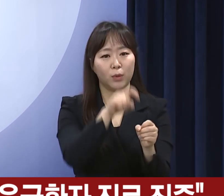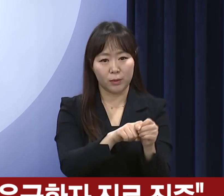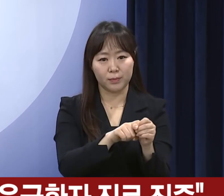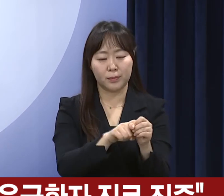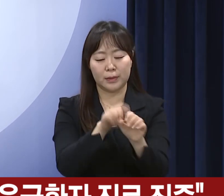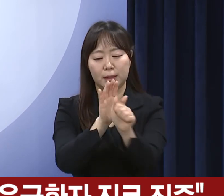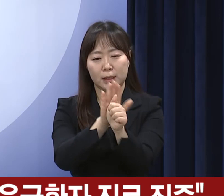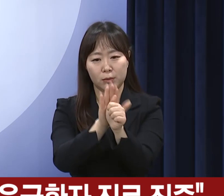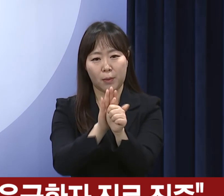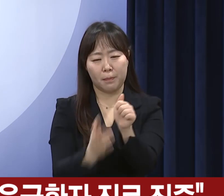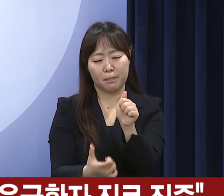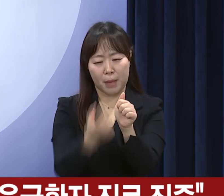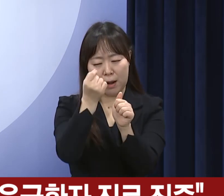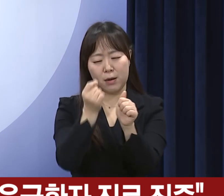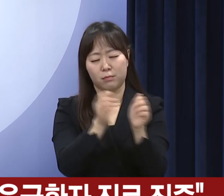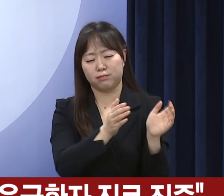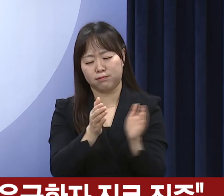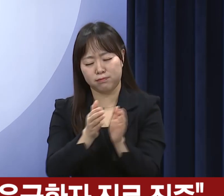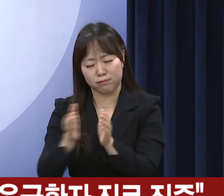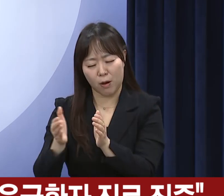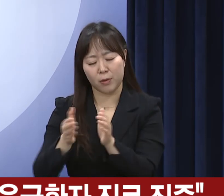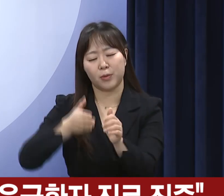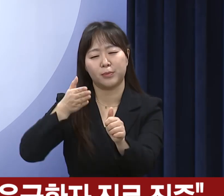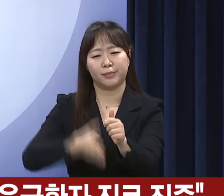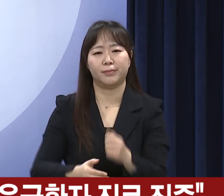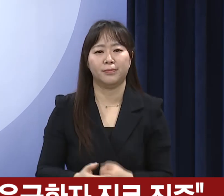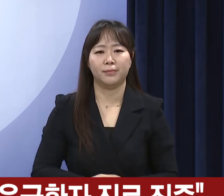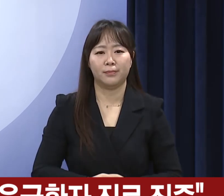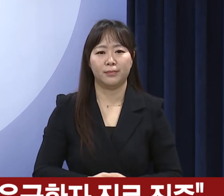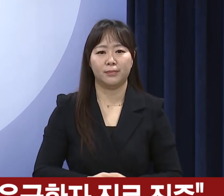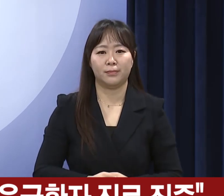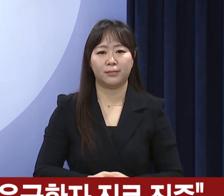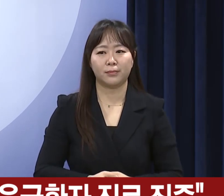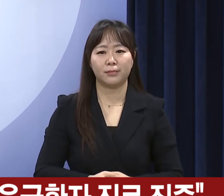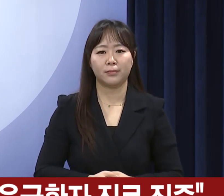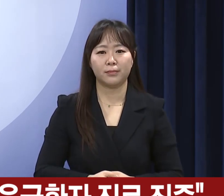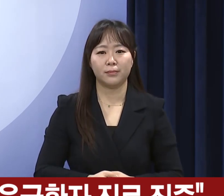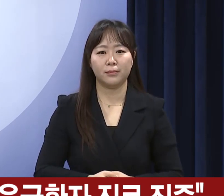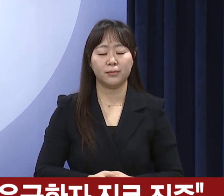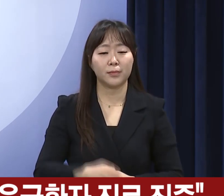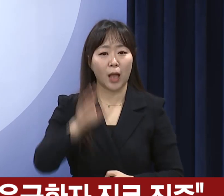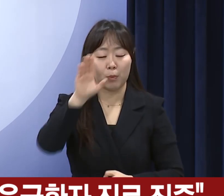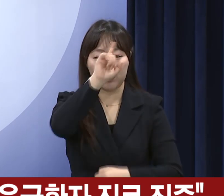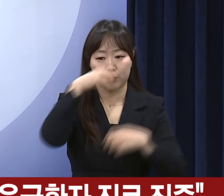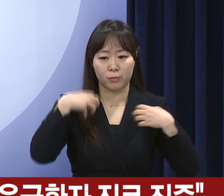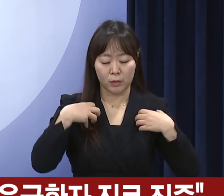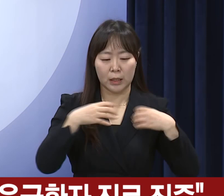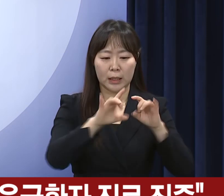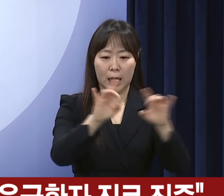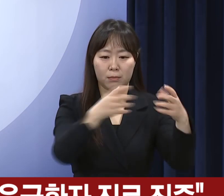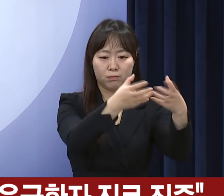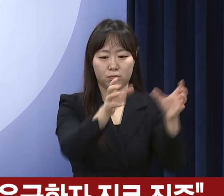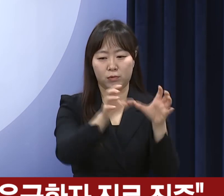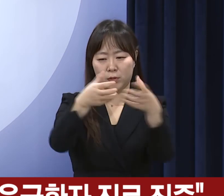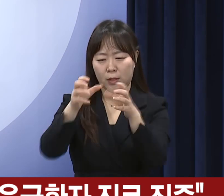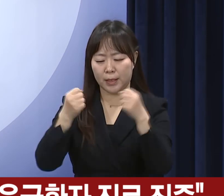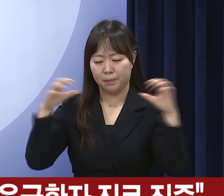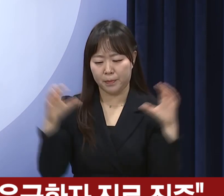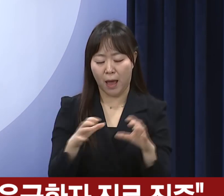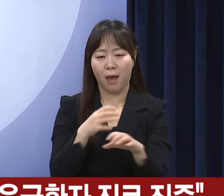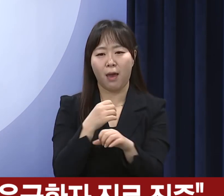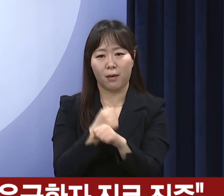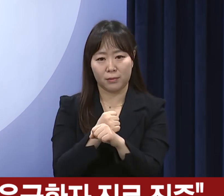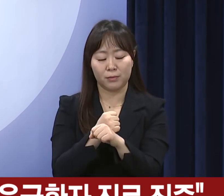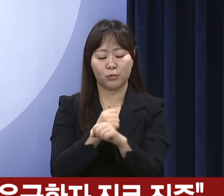지원을 조속히 강화할 것을 당부하셨습니다. 정부는 앞으로 각 부처별 협력을 더욱 강화해